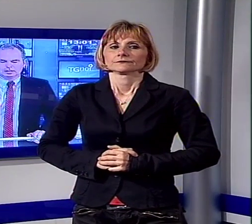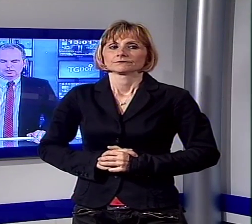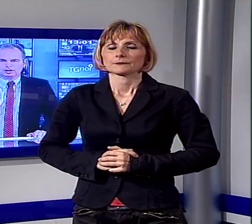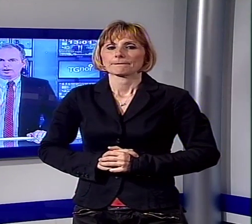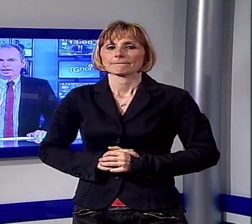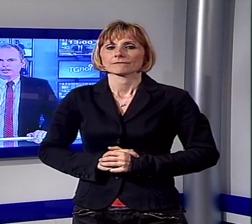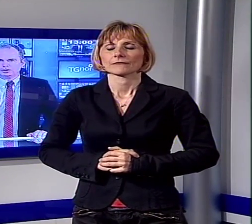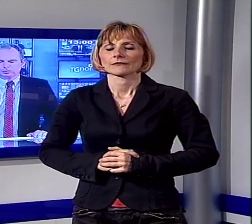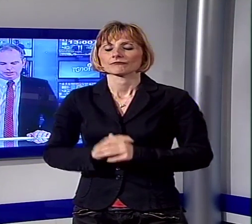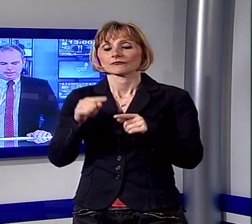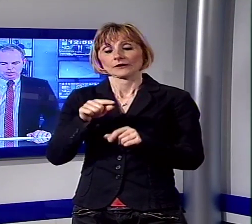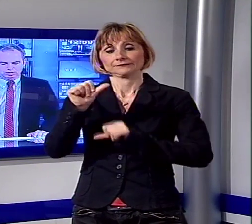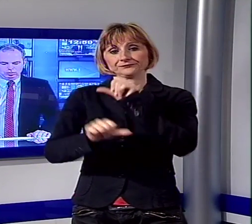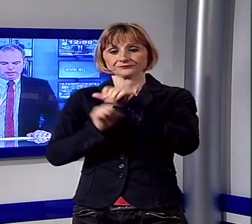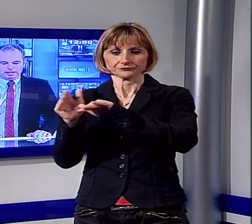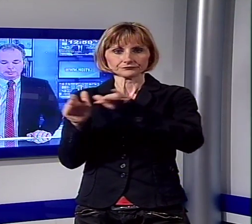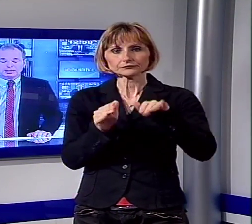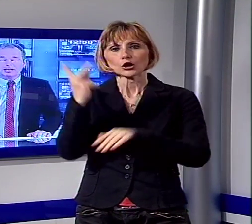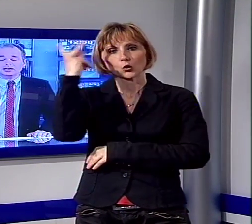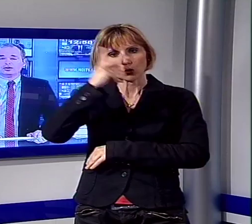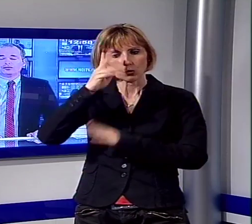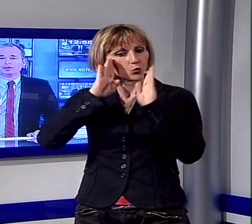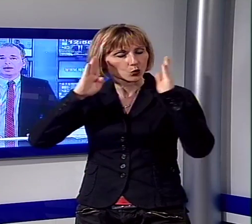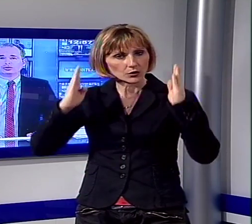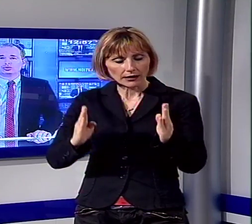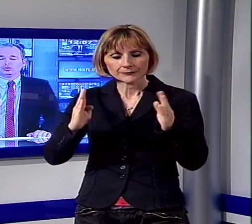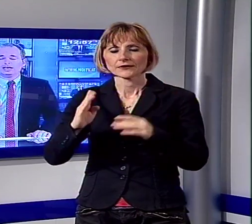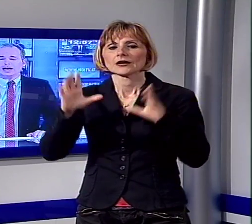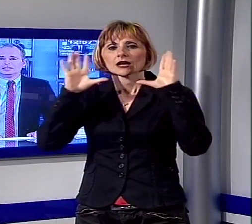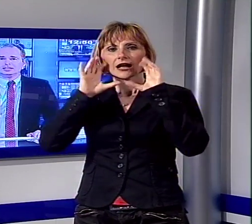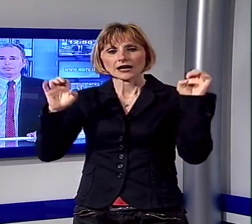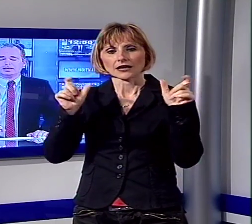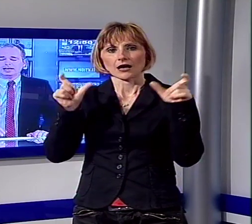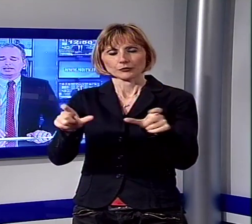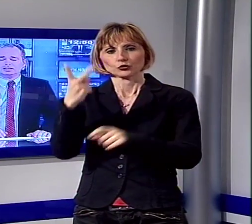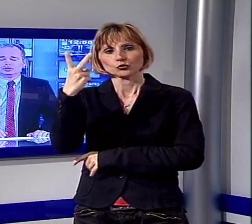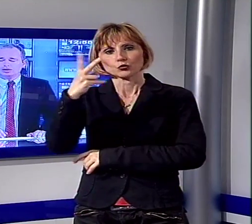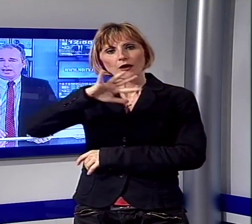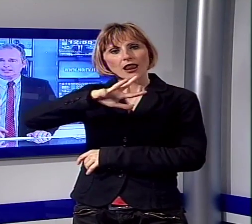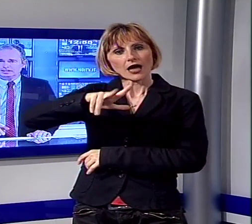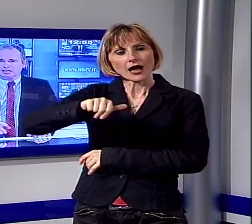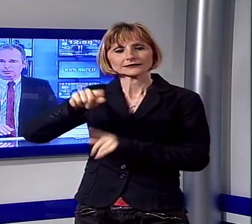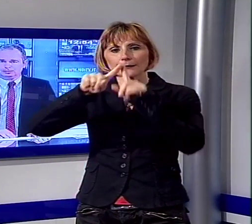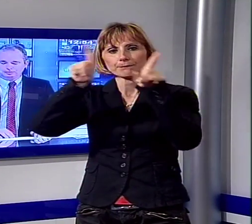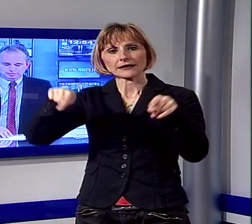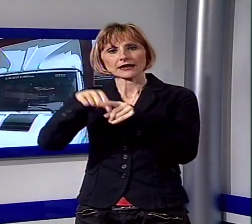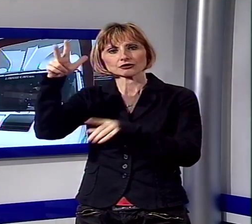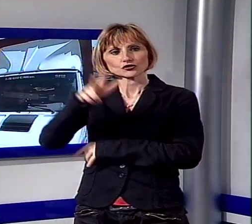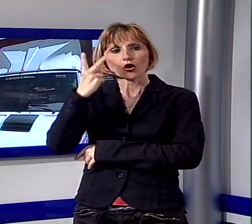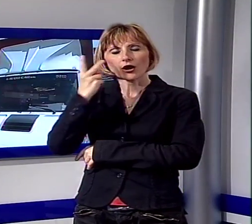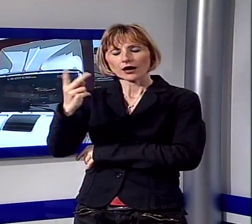Con la cronaca ci spostiamo a Lucca. carabinieri hanno fermato due ladri di pannelli solari. Sentiamo.